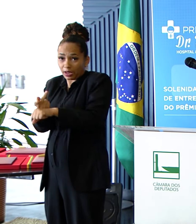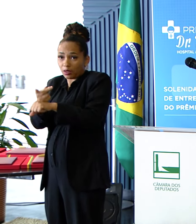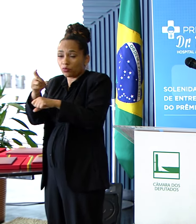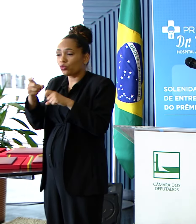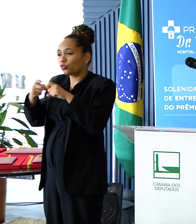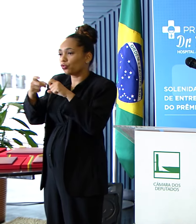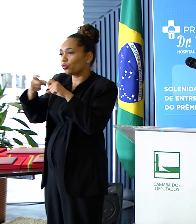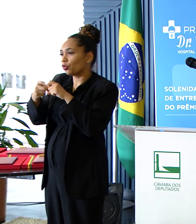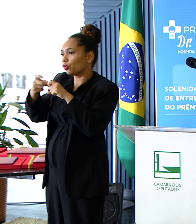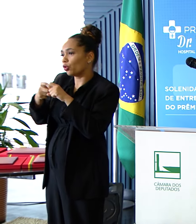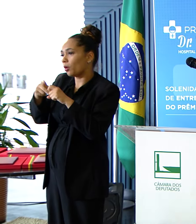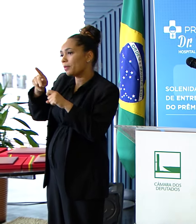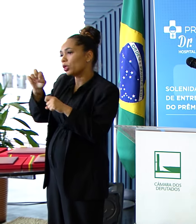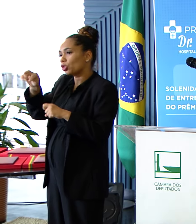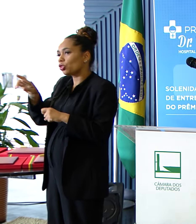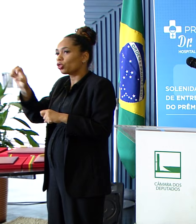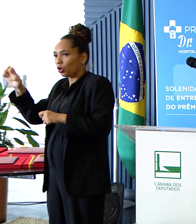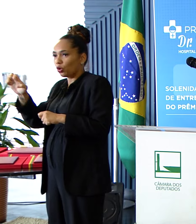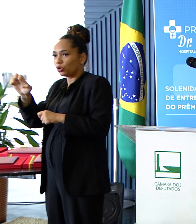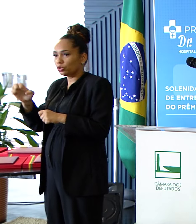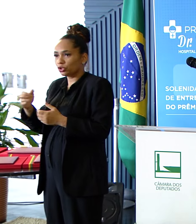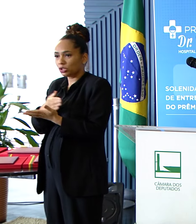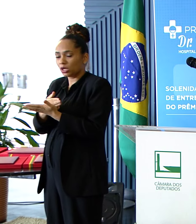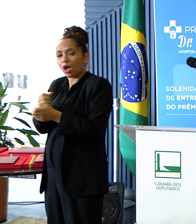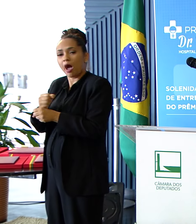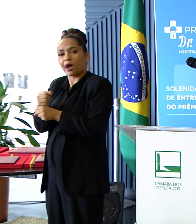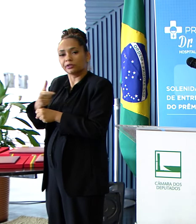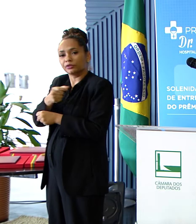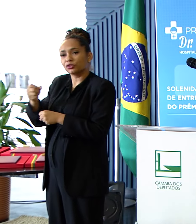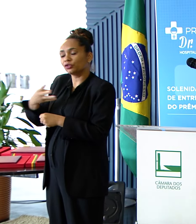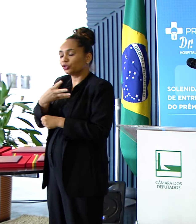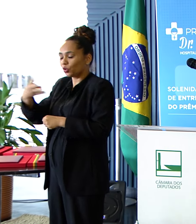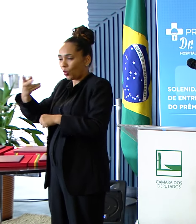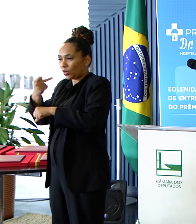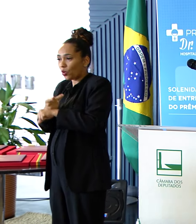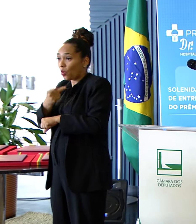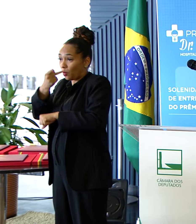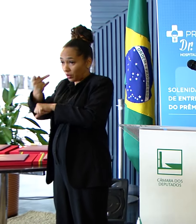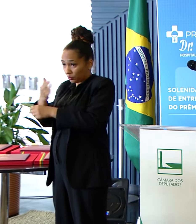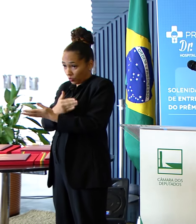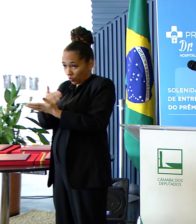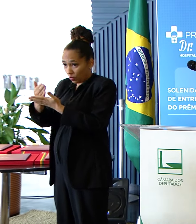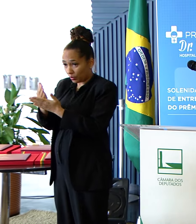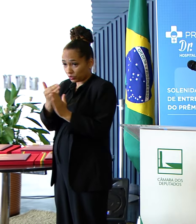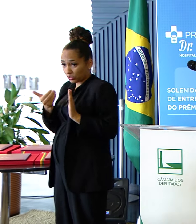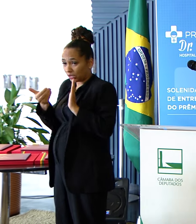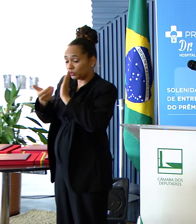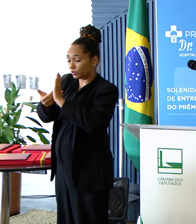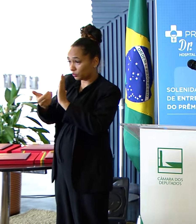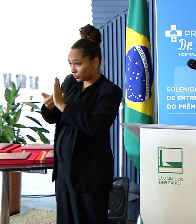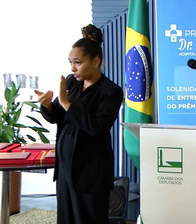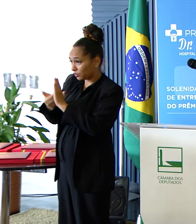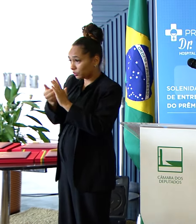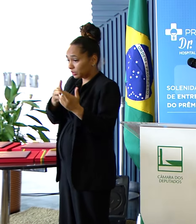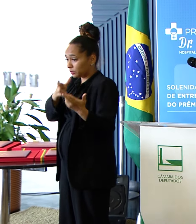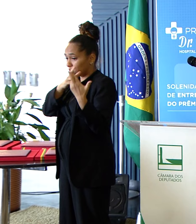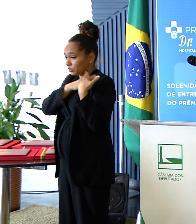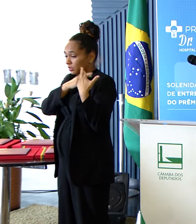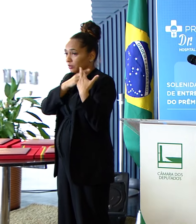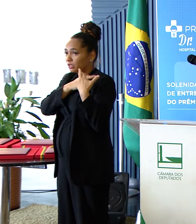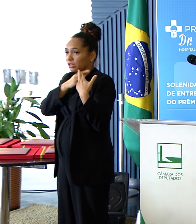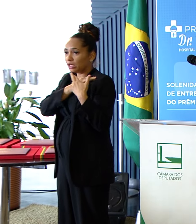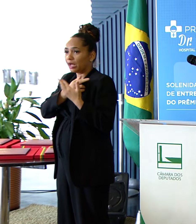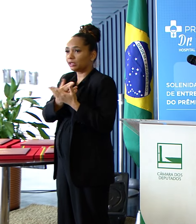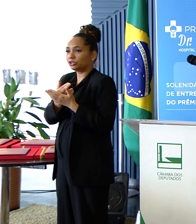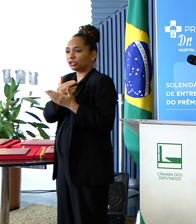Hospital Amigo da Mulher, edição 2024. O prêmio é uma iniciativa da Câmara dos Deputados sob a responsabilidade